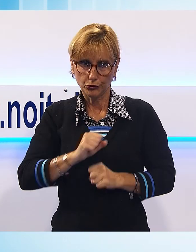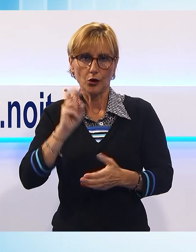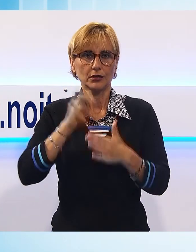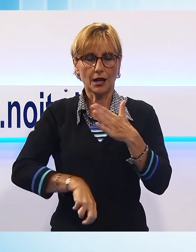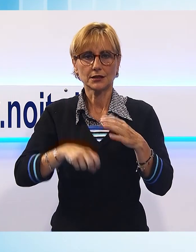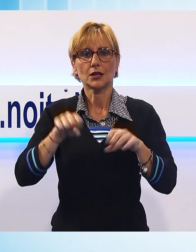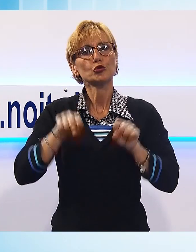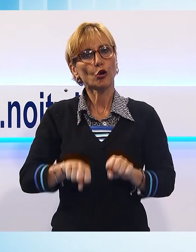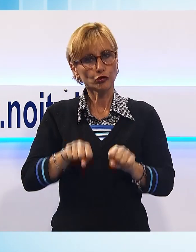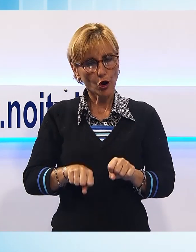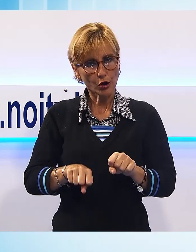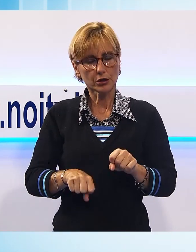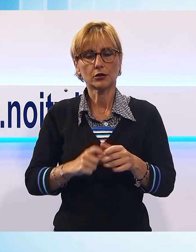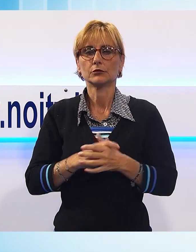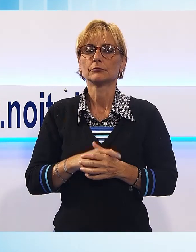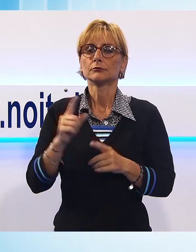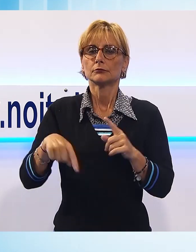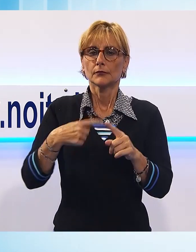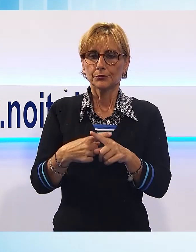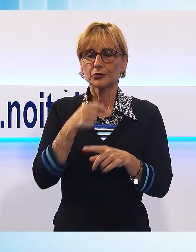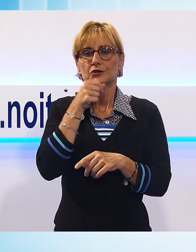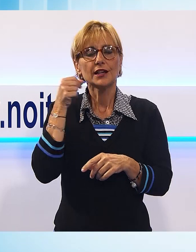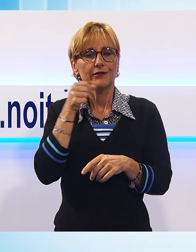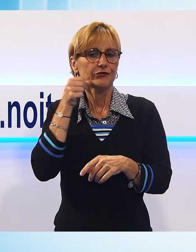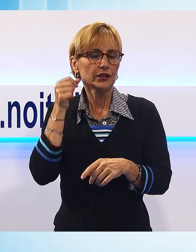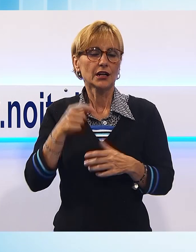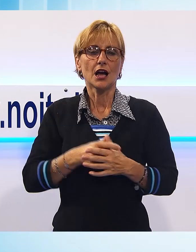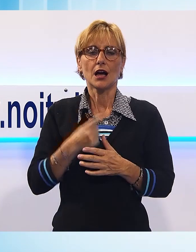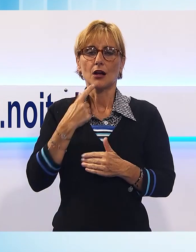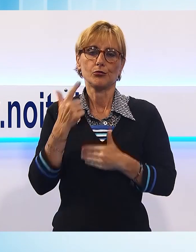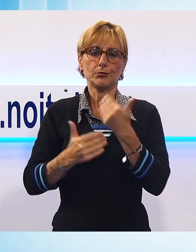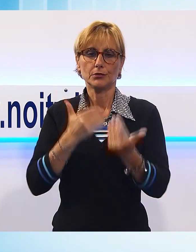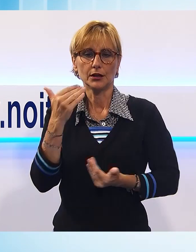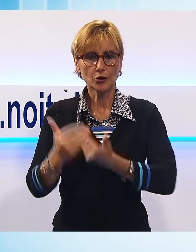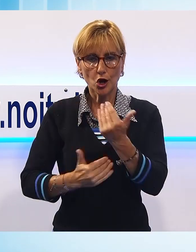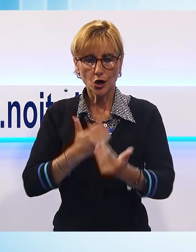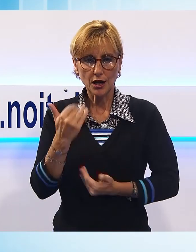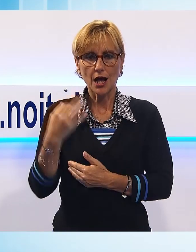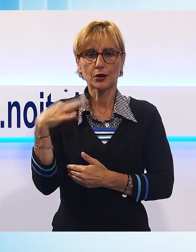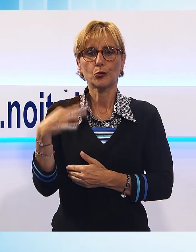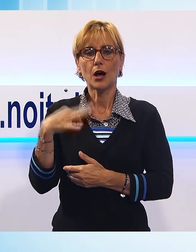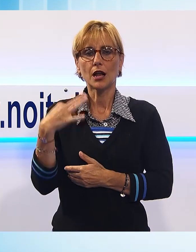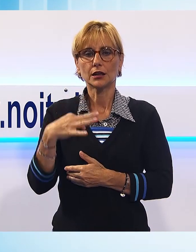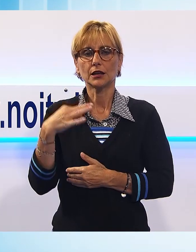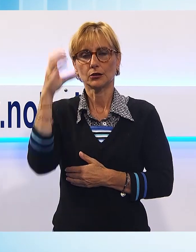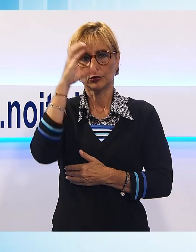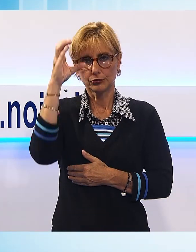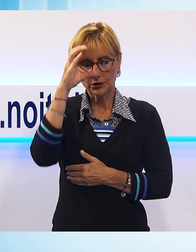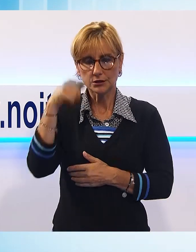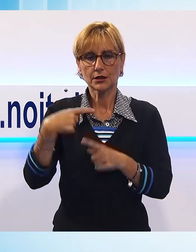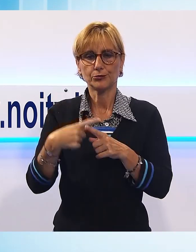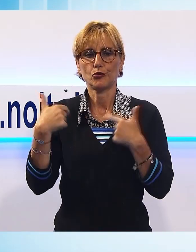e chiaramente servirà a migliorare la qualità turistica e l'offerta